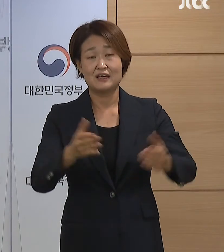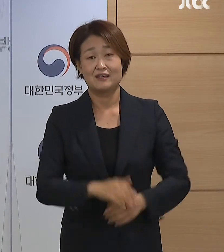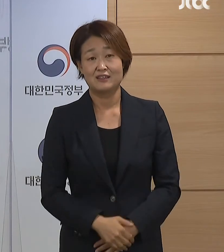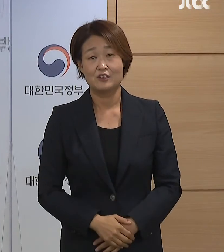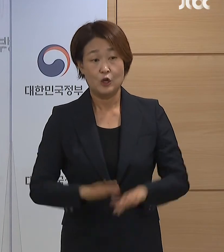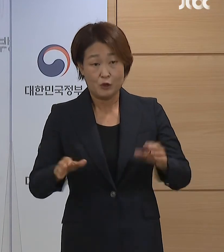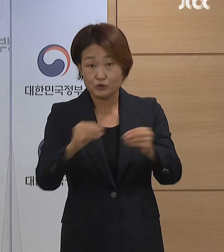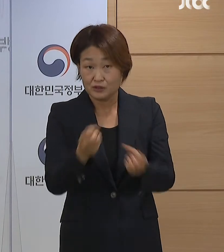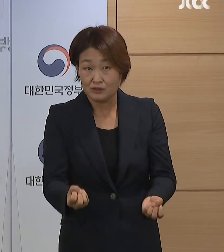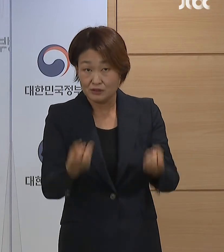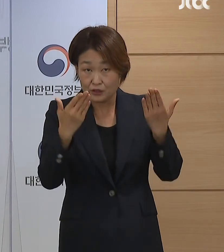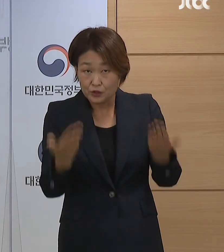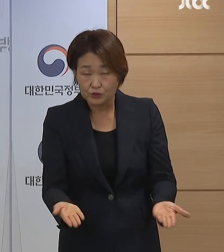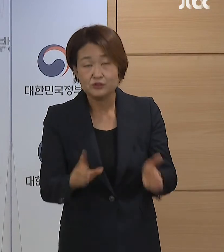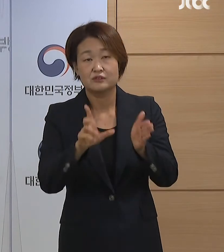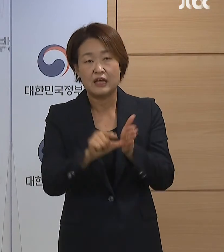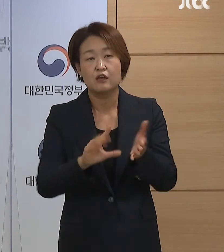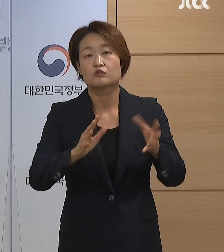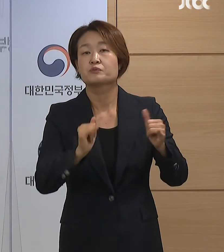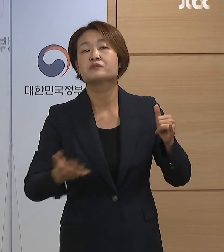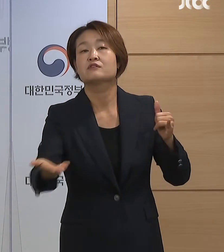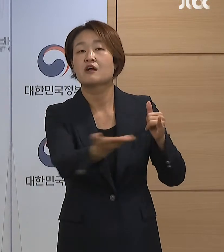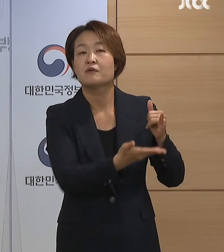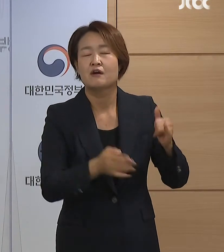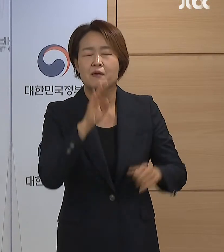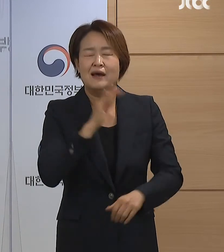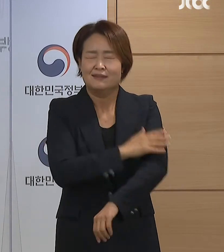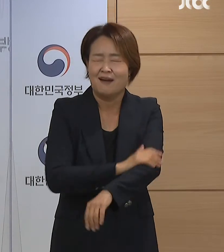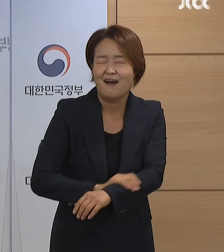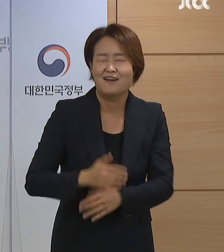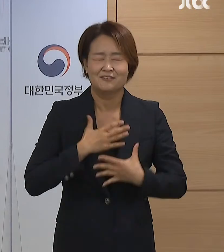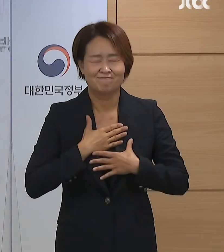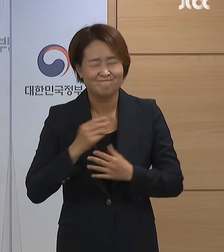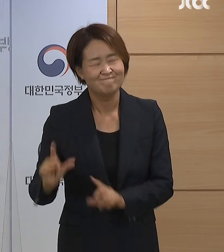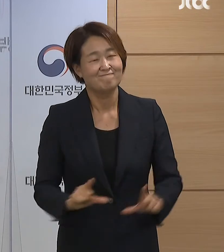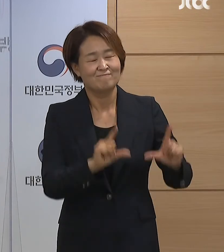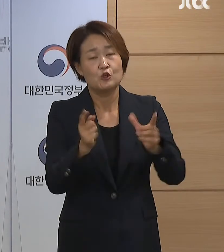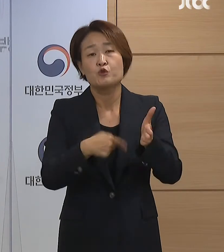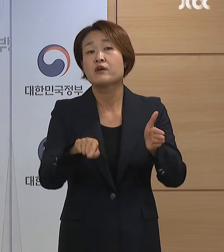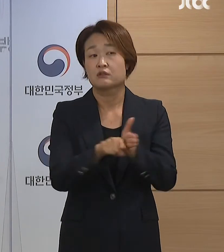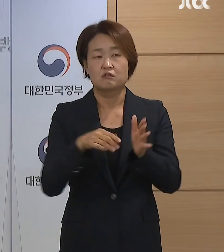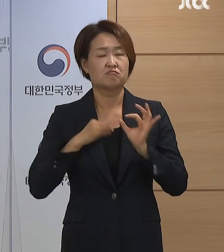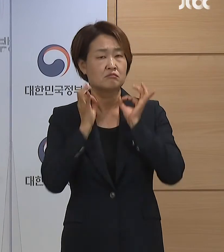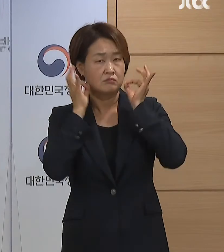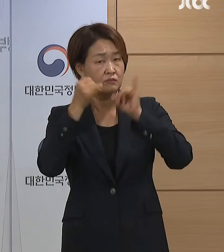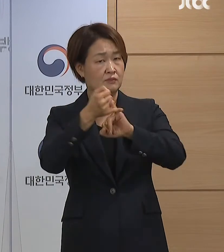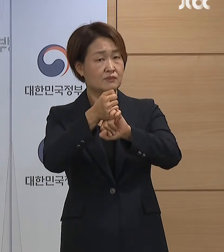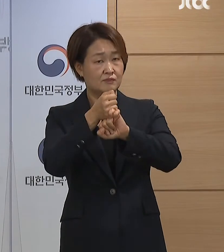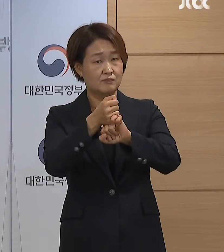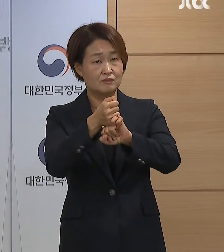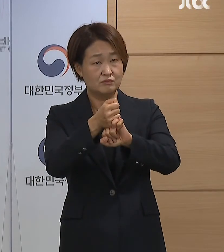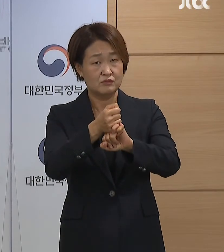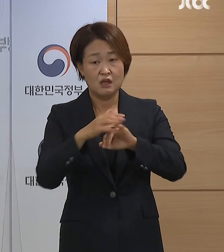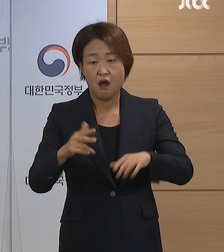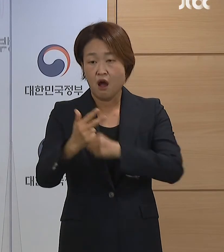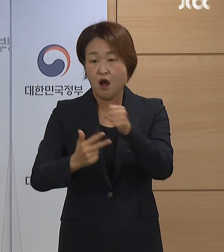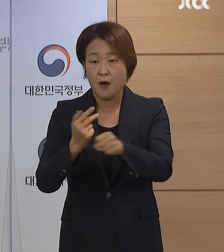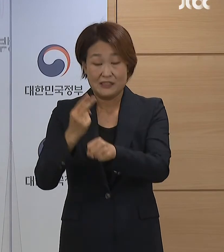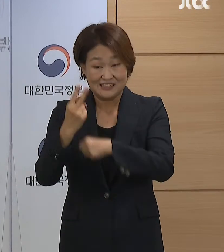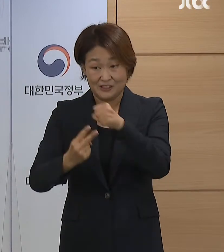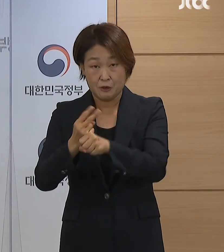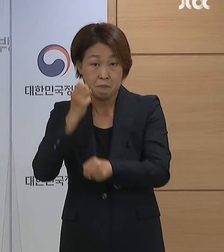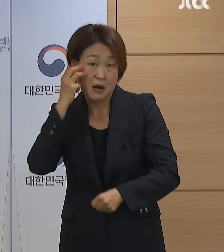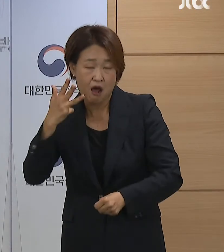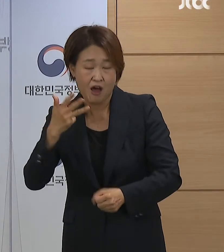정부는 이번 추석 여년 동안 국민들께서 편안한 일상을 유지할 수 있도록 최선의 노력을 다하겠습니다. 2년 8기간의 경험과